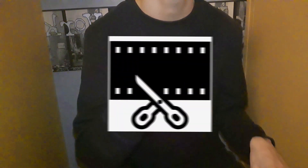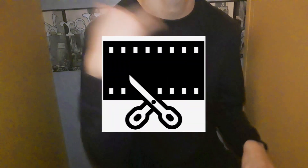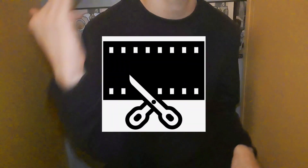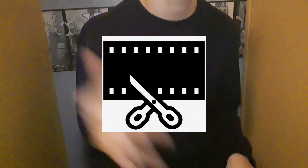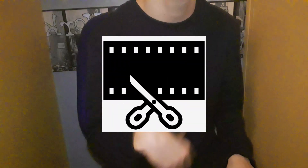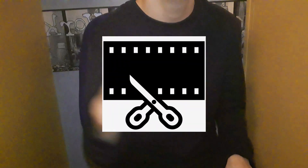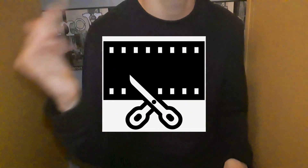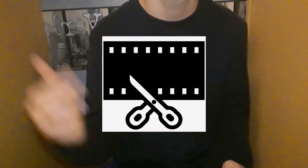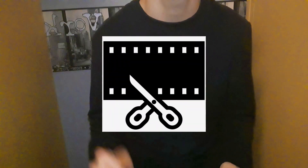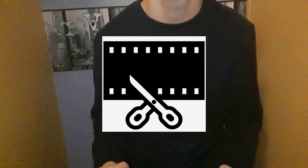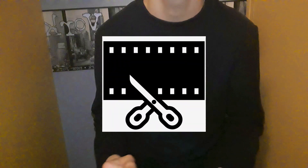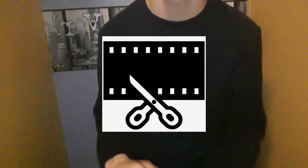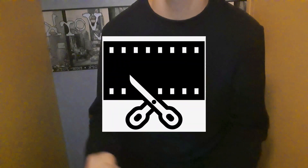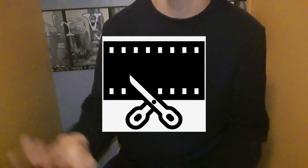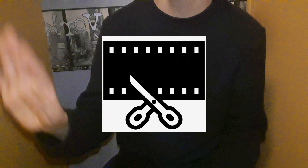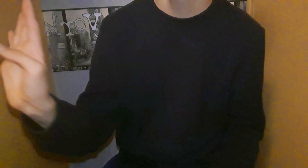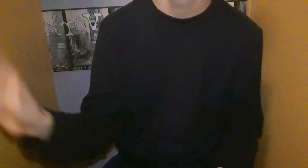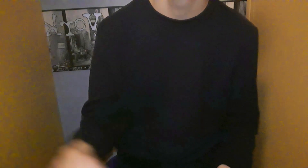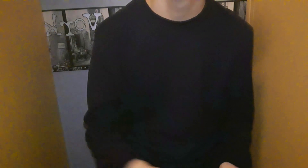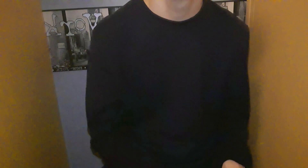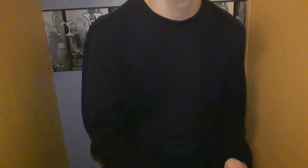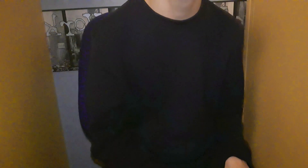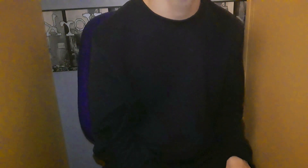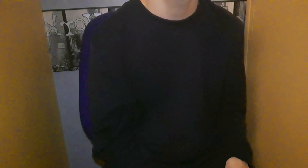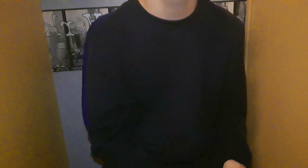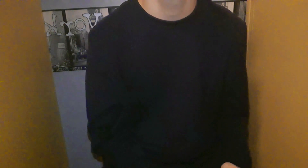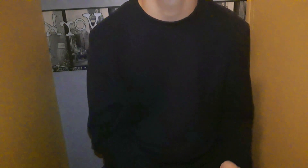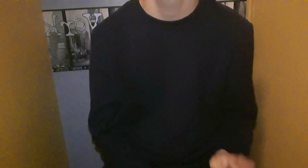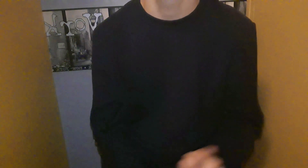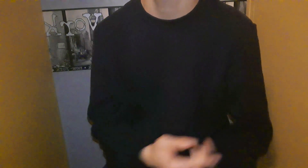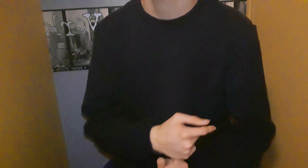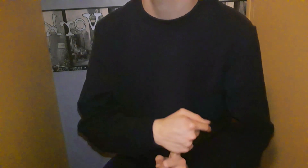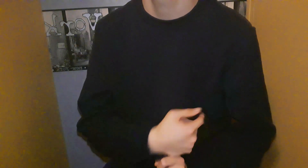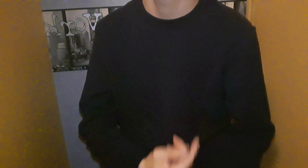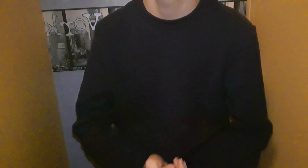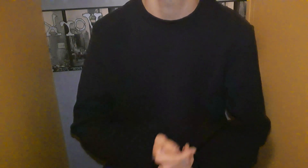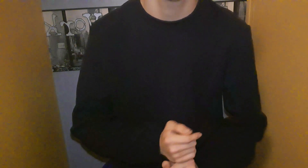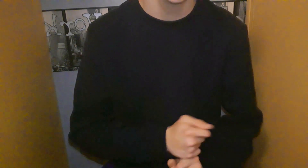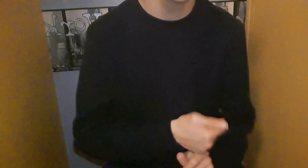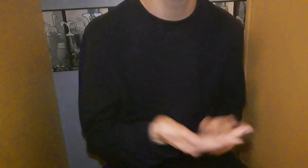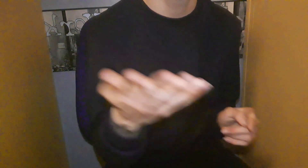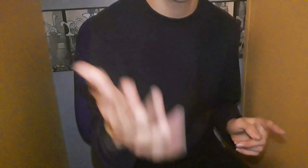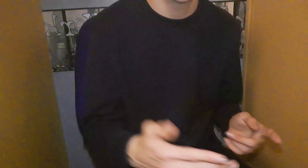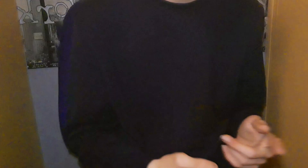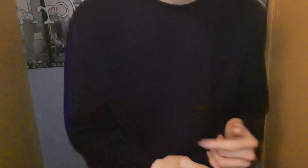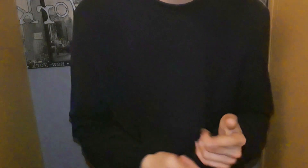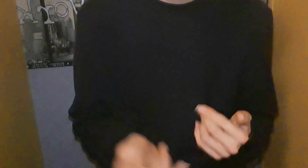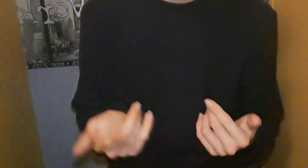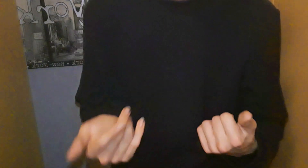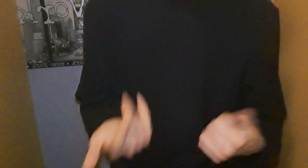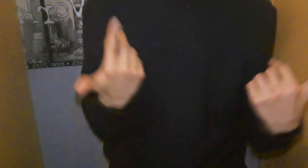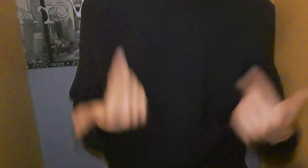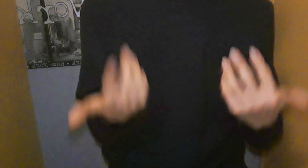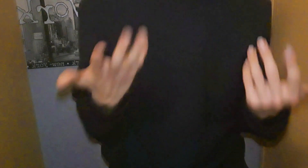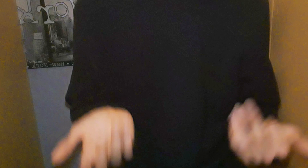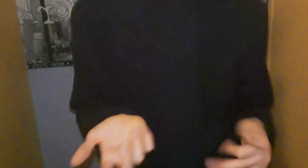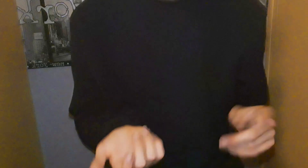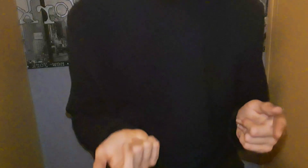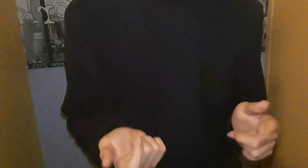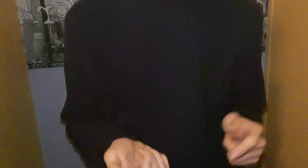je pense Que vous savez aussi Voilà Je fais du montage Quand même Assez régulièrement Parce que Là par exemple Pour cette vidéo Je vais faire du